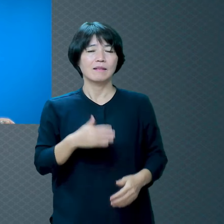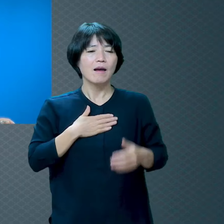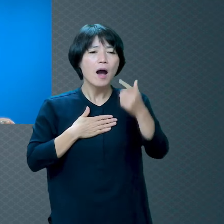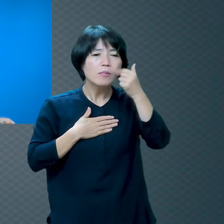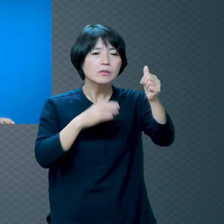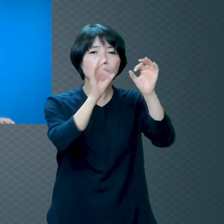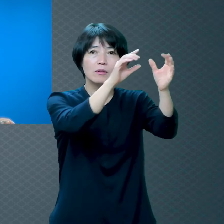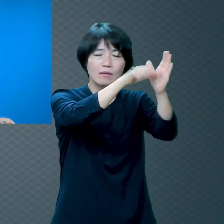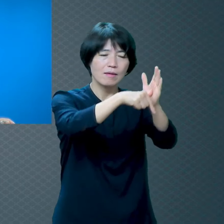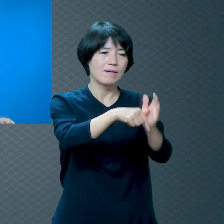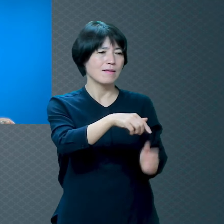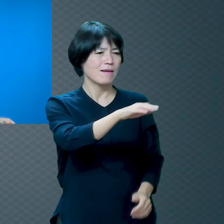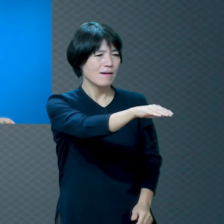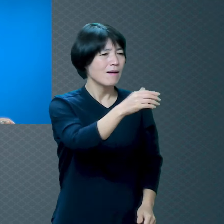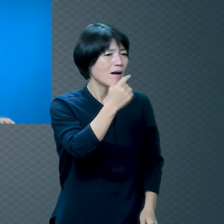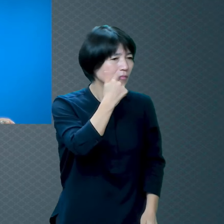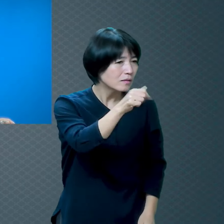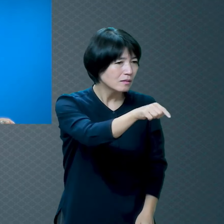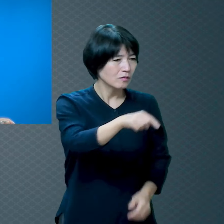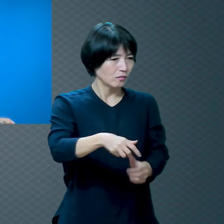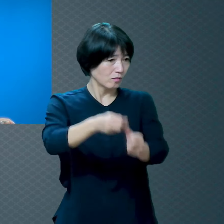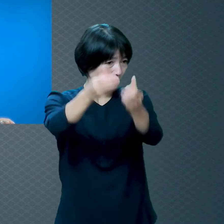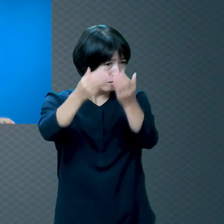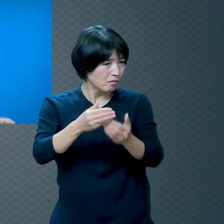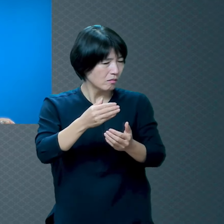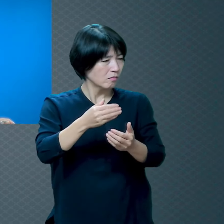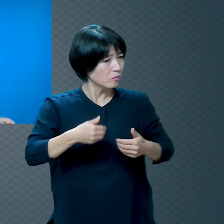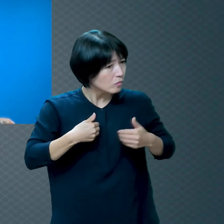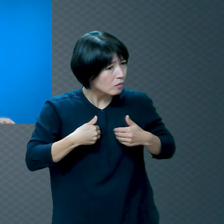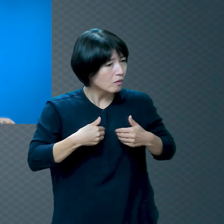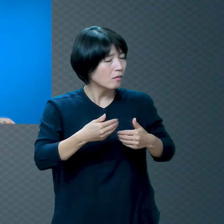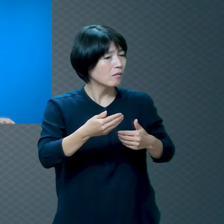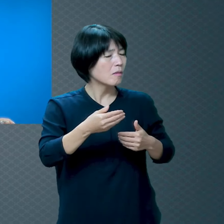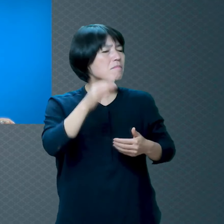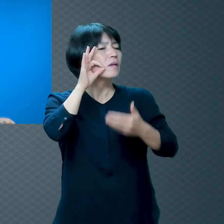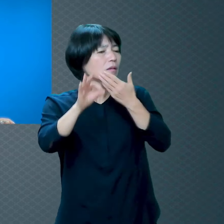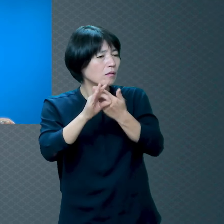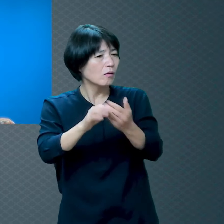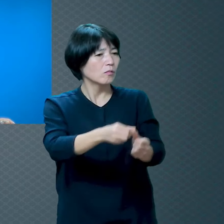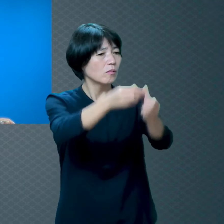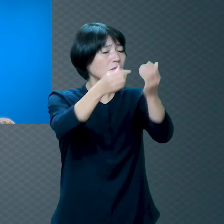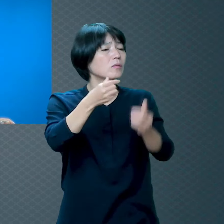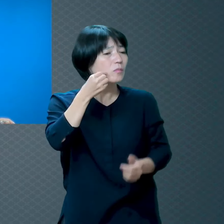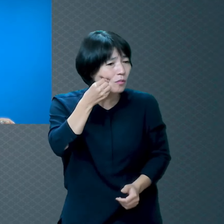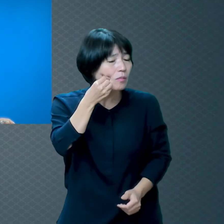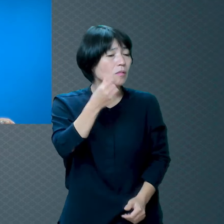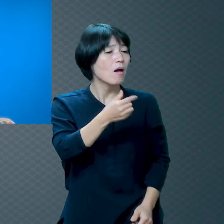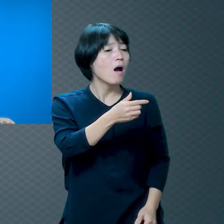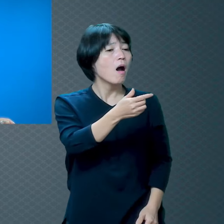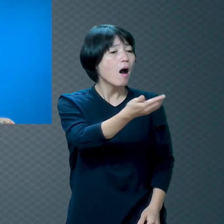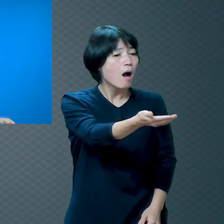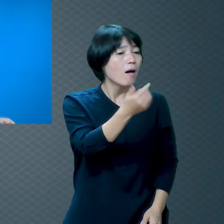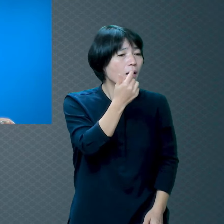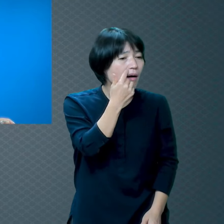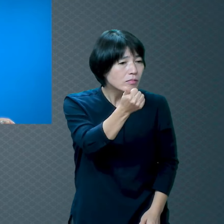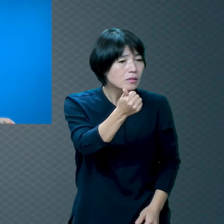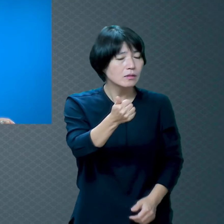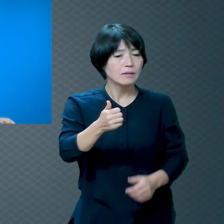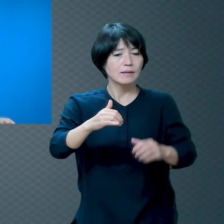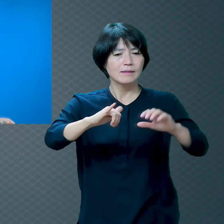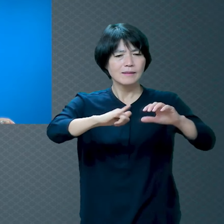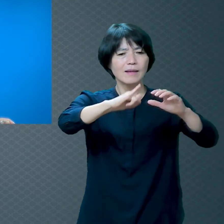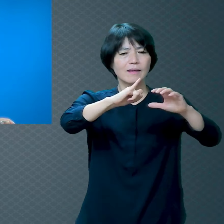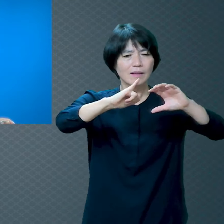구원을 받으셔야 되는데 만약에 구원을 받지 못하면 이 땅에